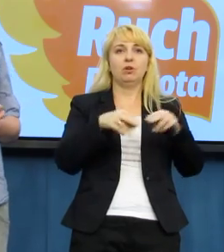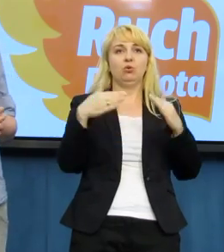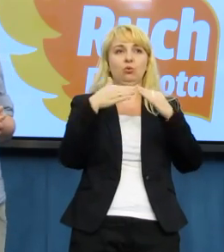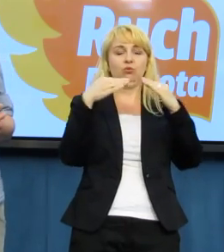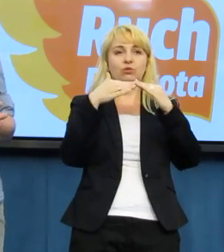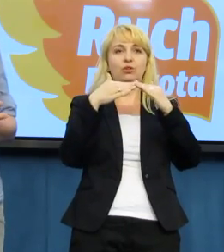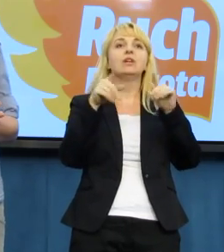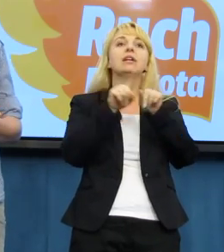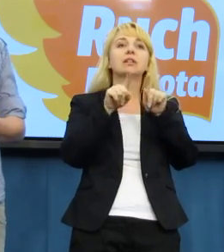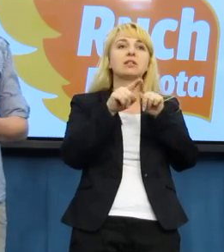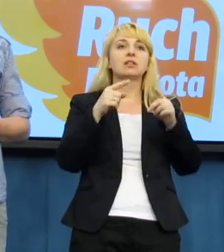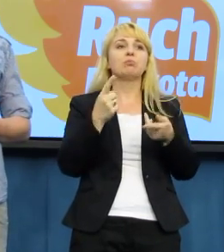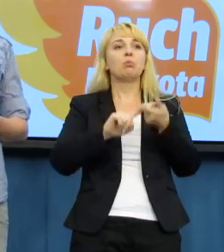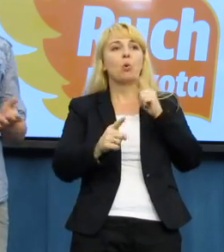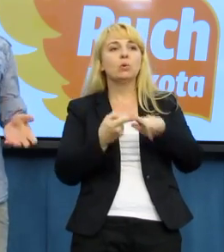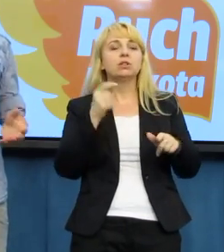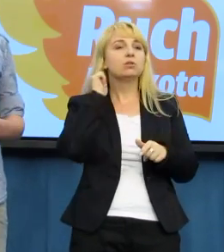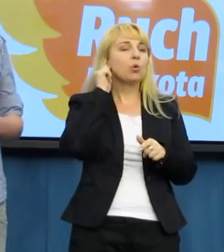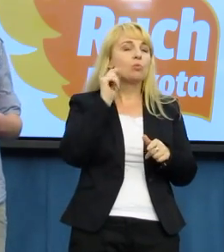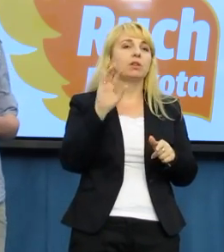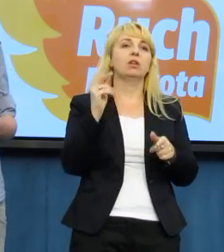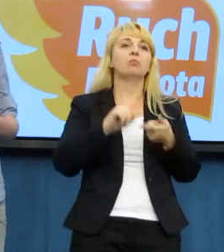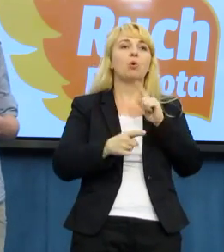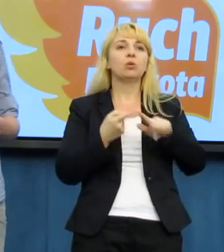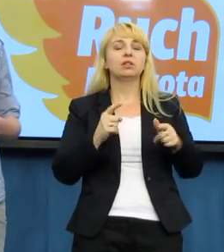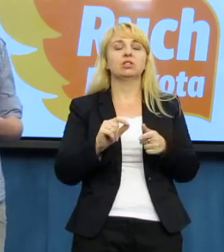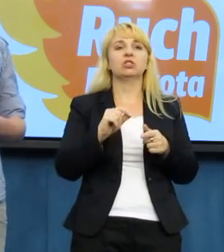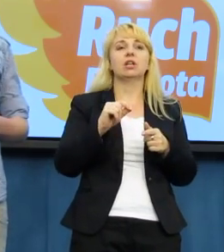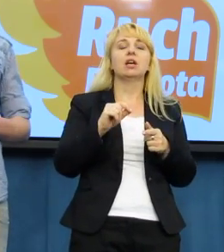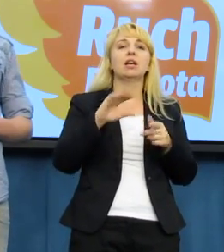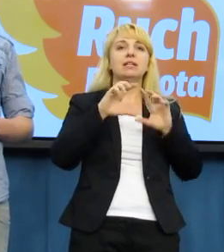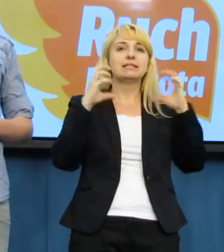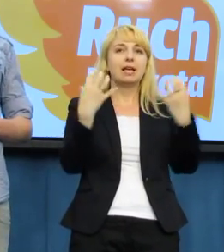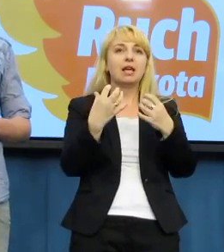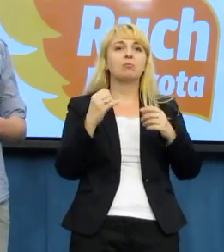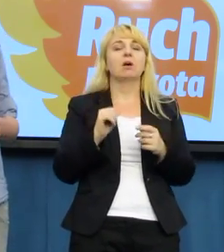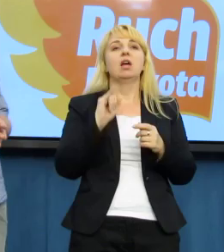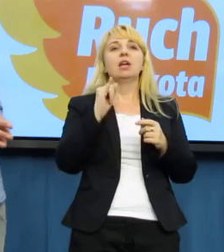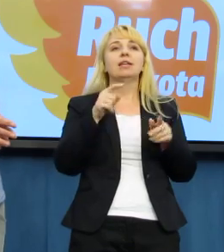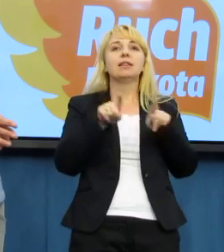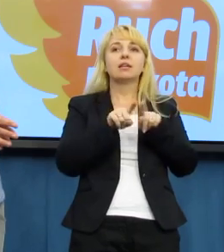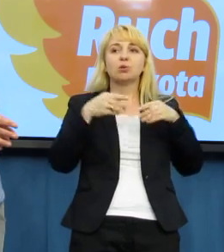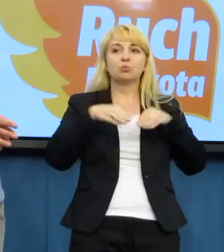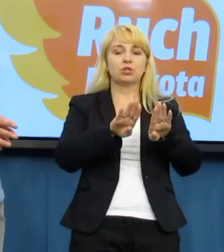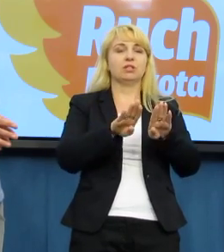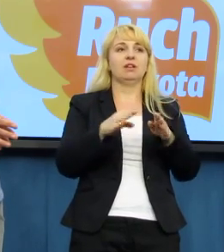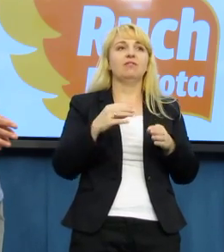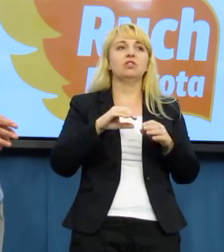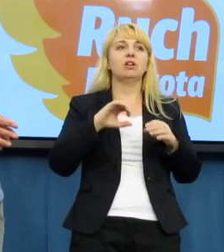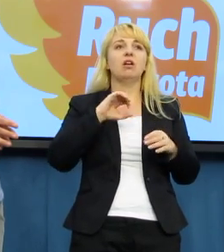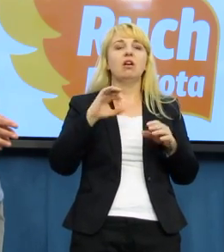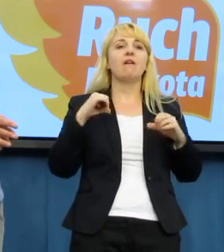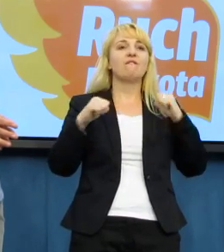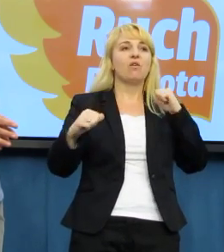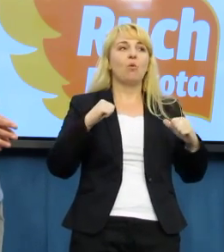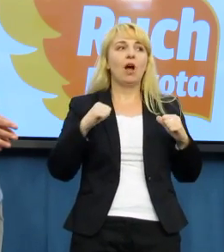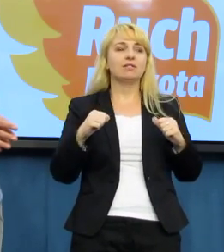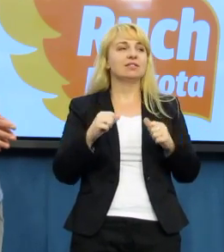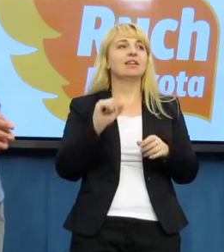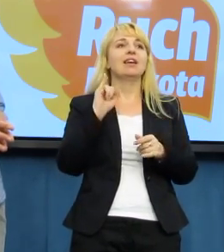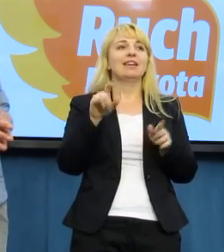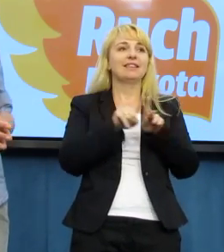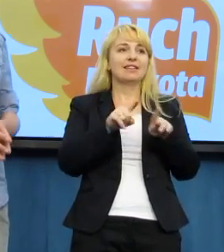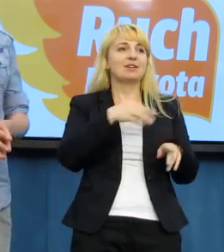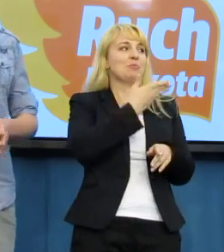wydarzenie. Będą także politycy, polityczki Sejmu, Senatu, ale także przedstawiciele władzy lokalnej. Na pewno będzie z nami też poseł Robert Biedrowiś.